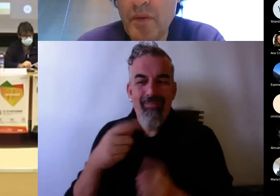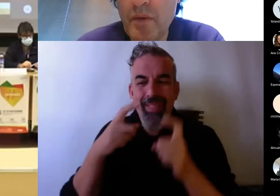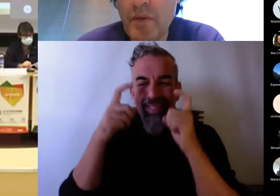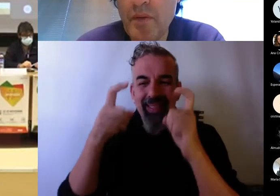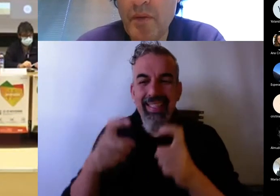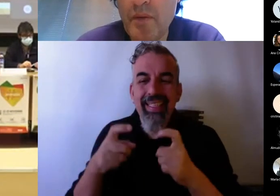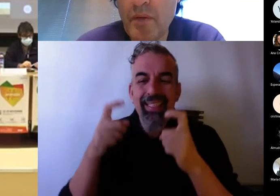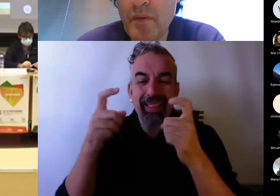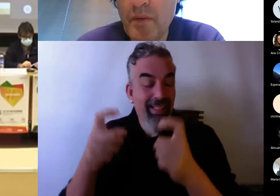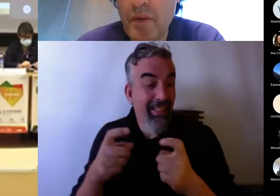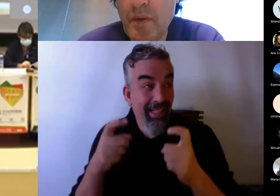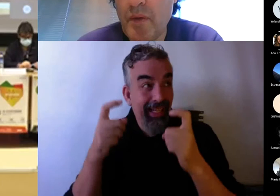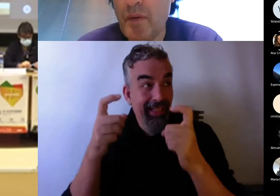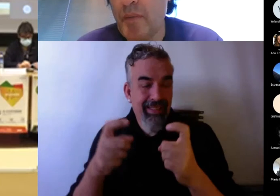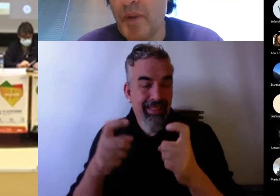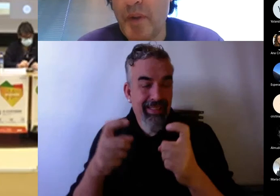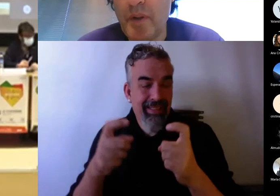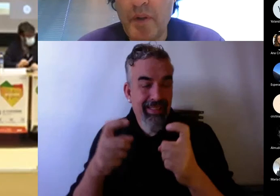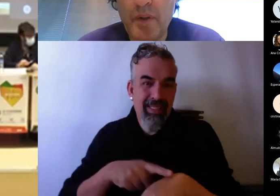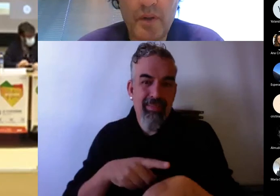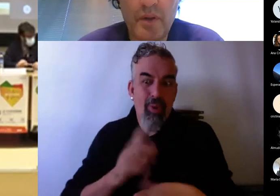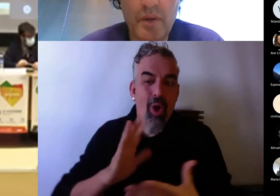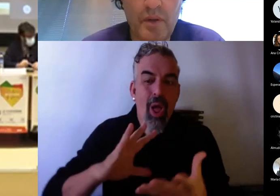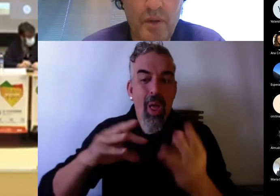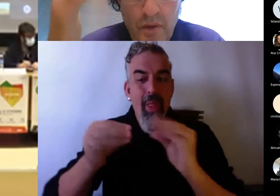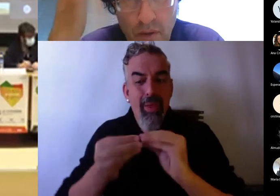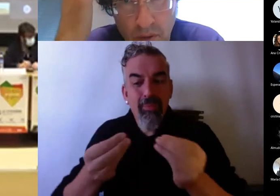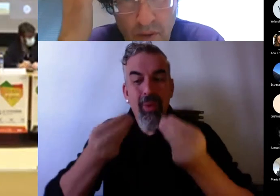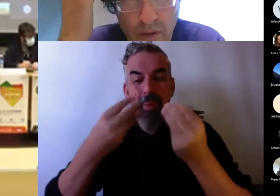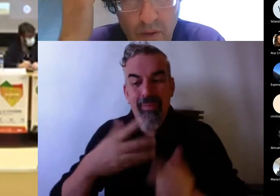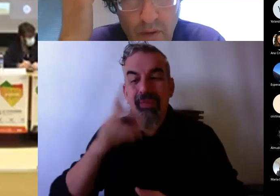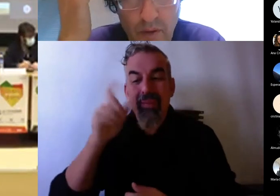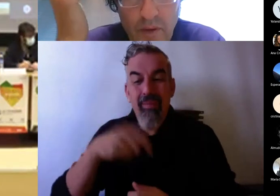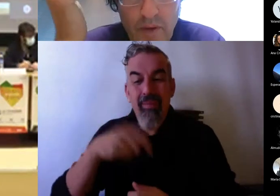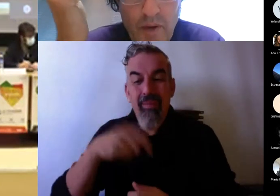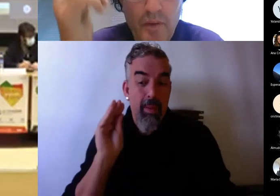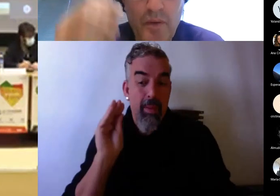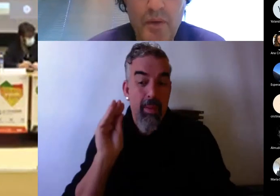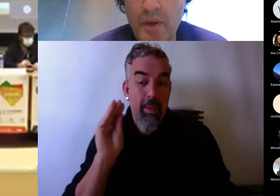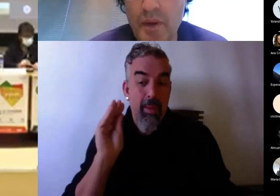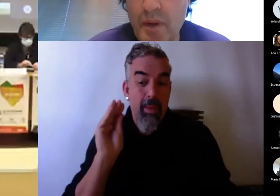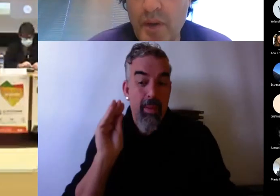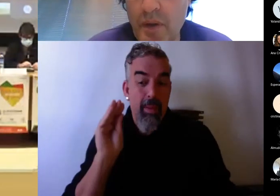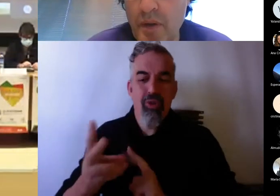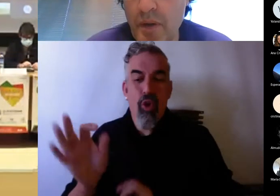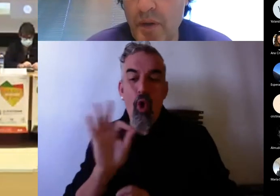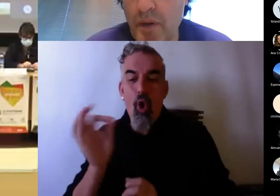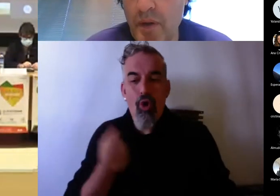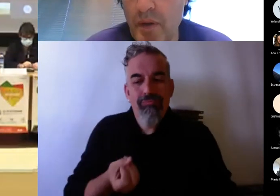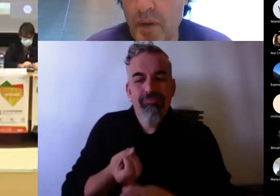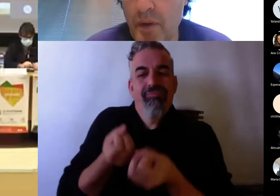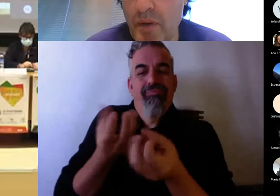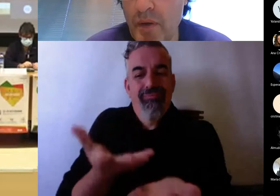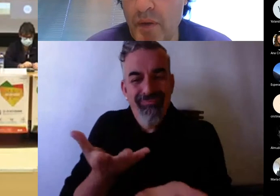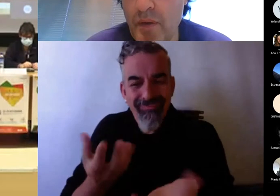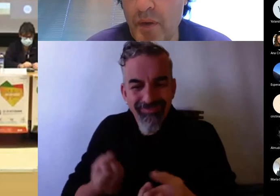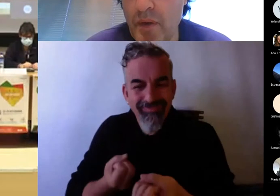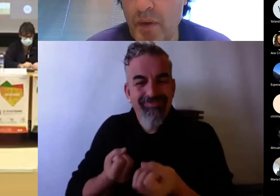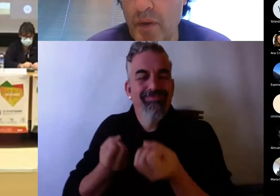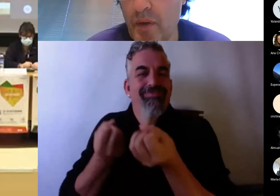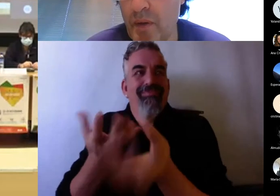coartar, evidentemente, que las respuestas o las intervenciones, mejor dicho, sean